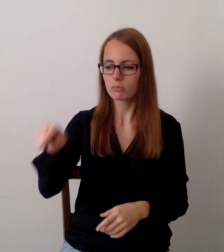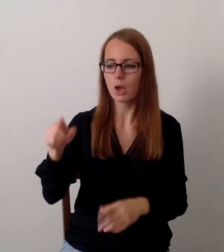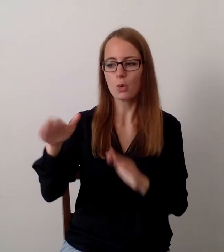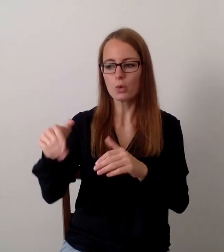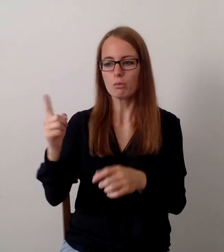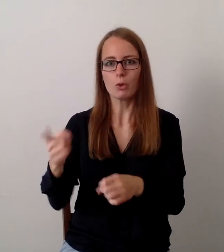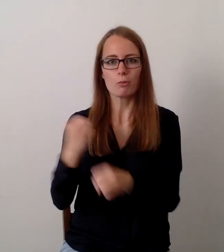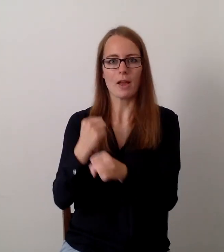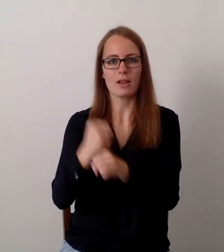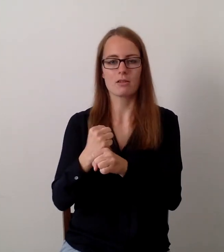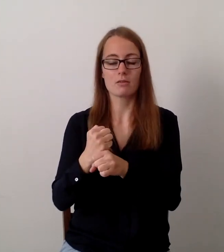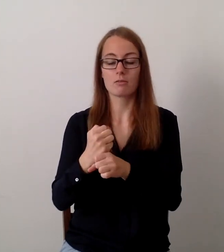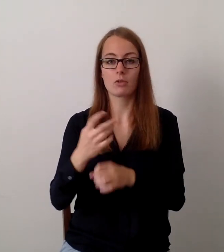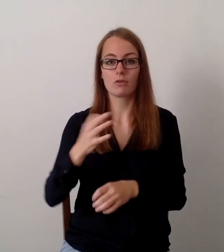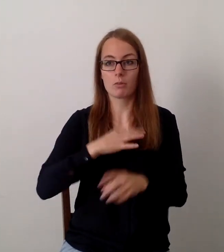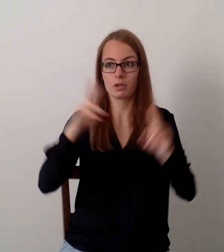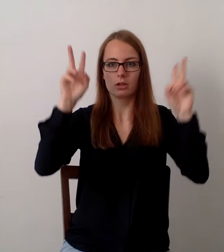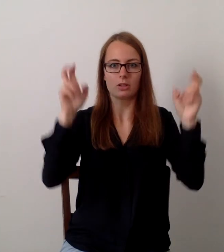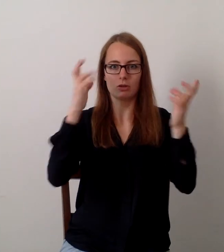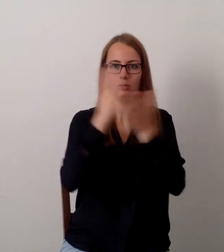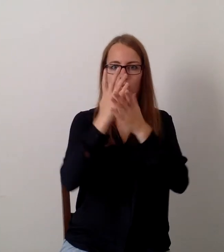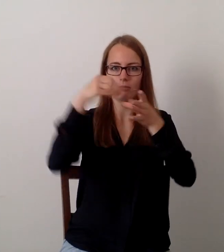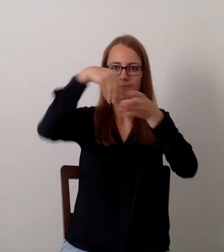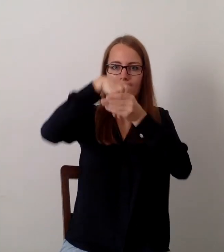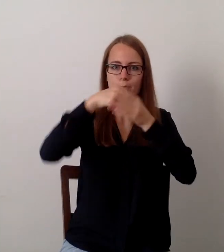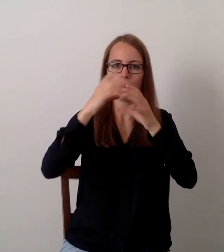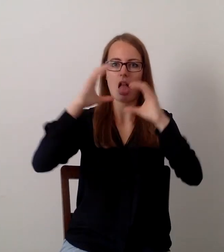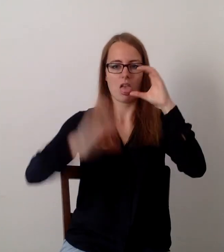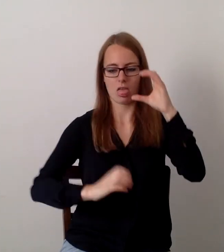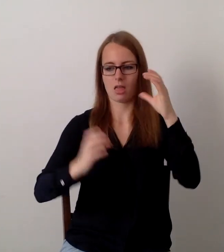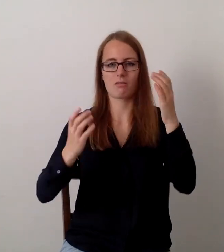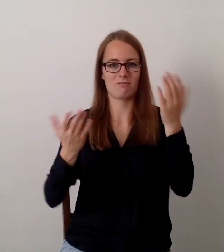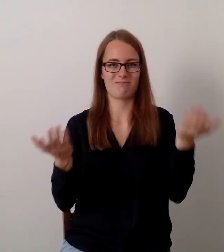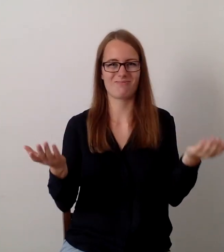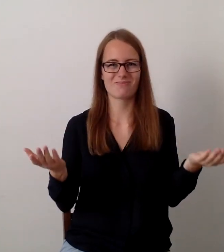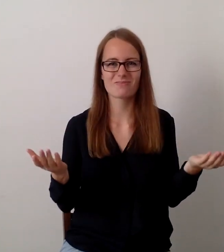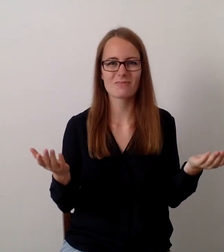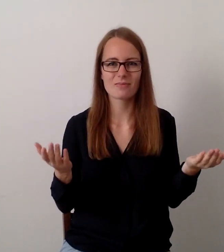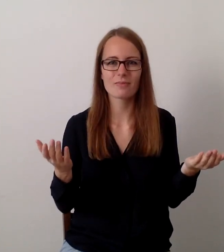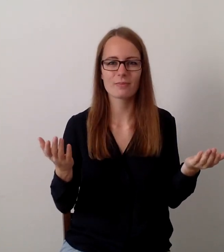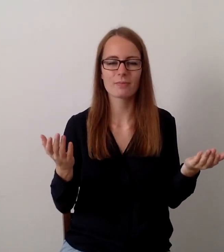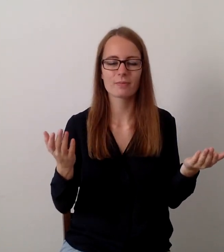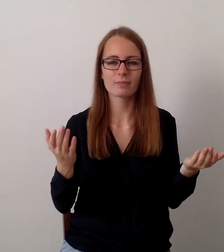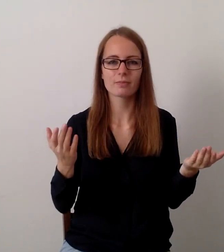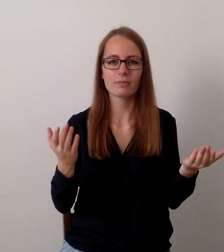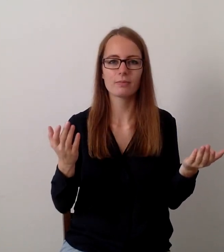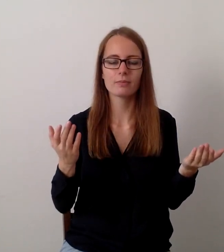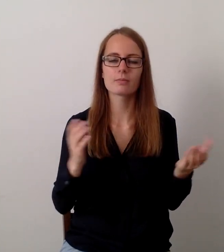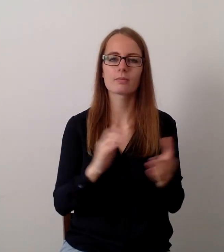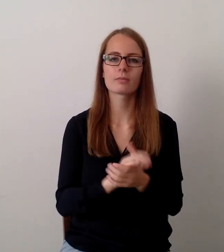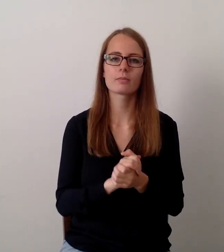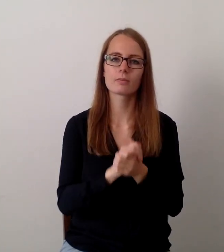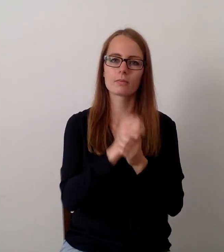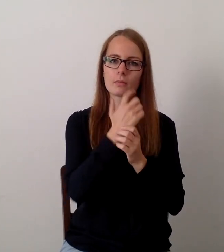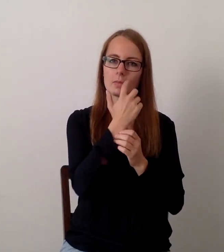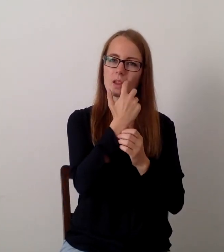Fehlkommunikation in den Titel, so gesagt. Wir bemerken also, dass unsere Gesellschaft extrem